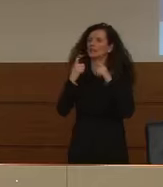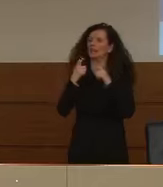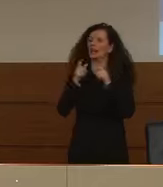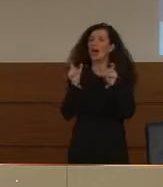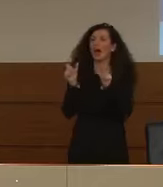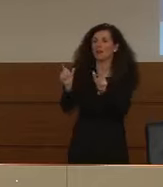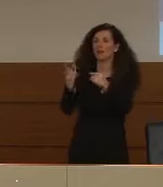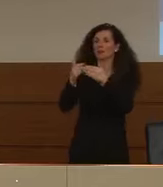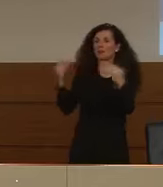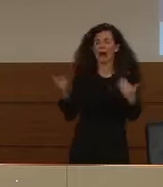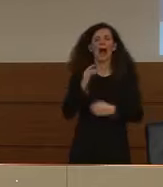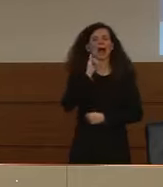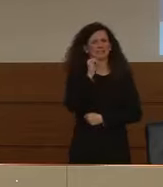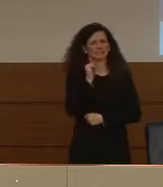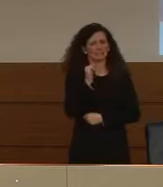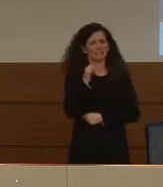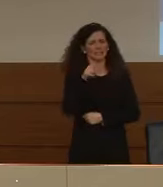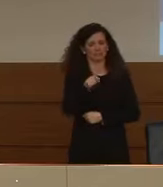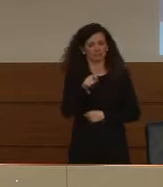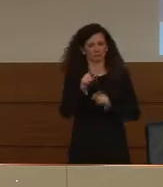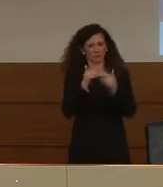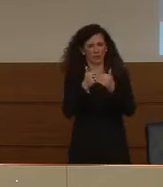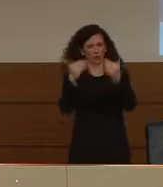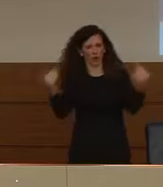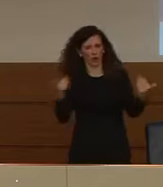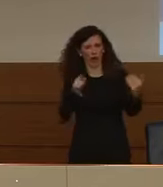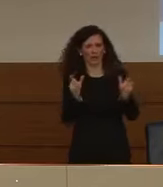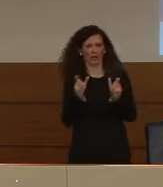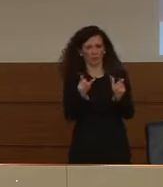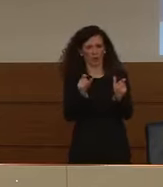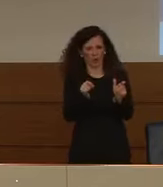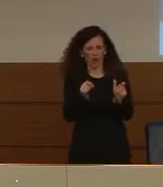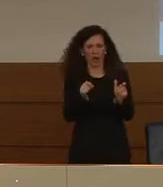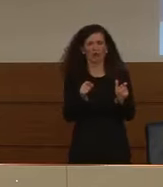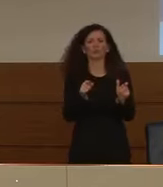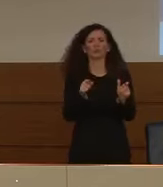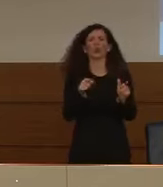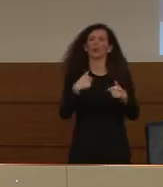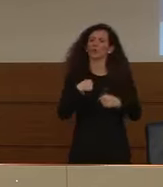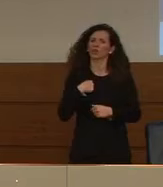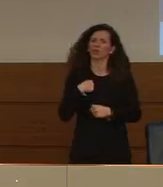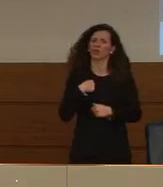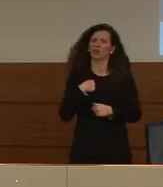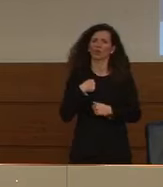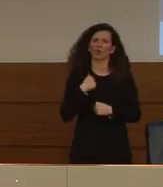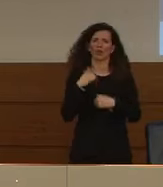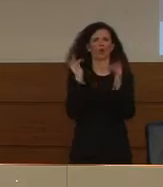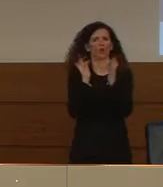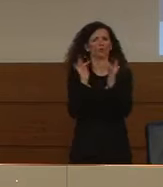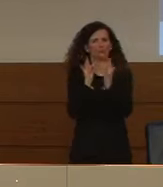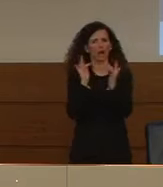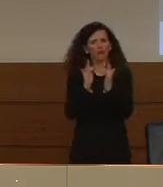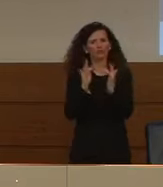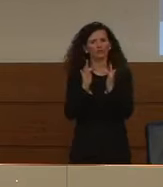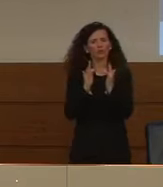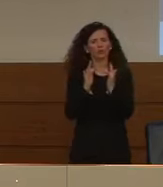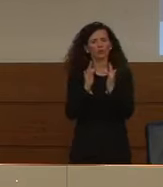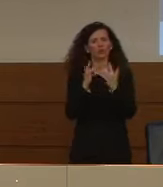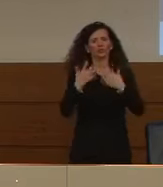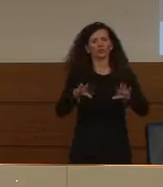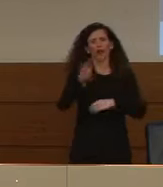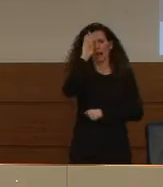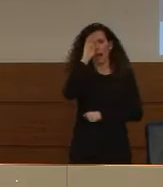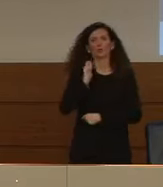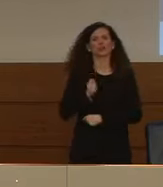Su questo io sono in contatto con il capo dell